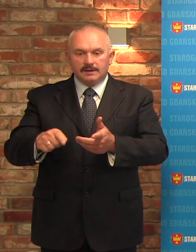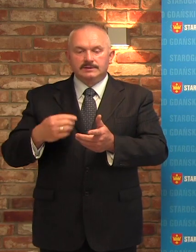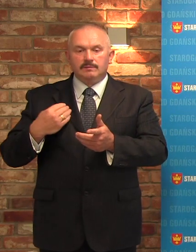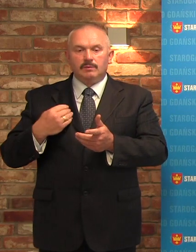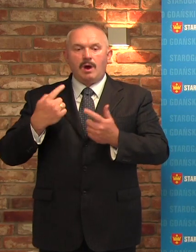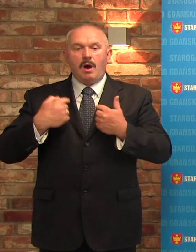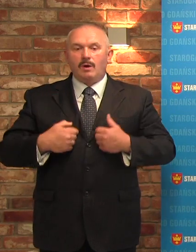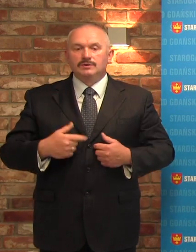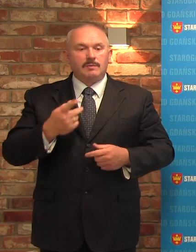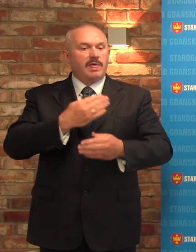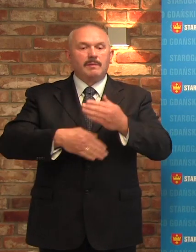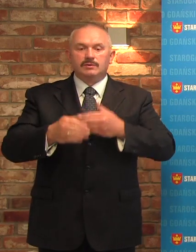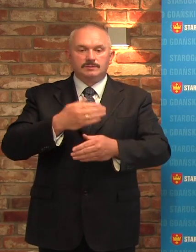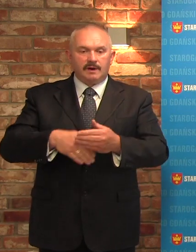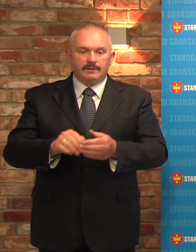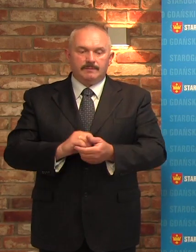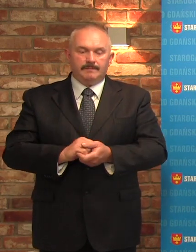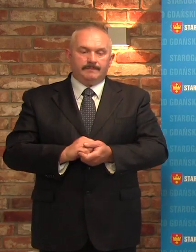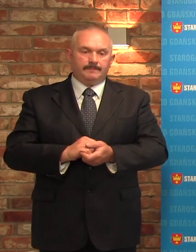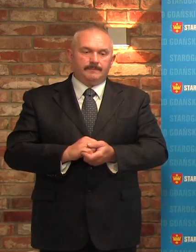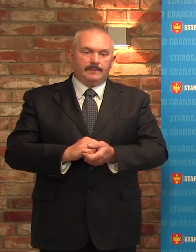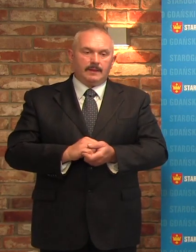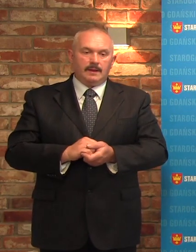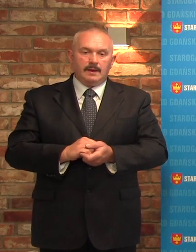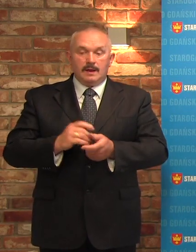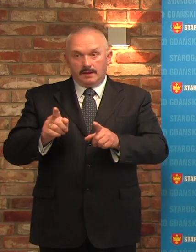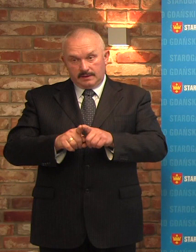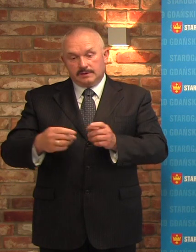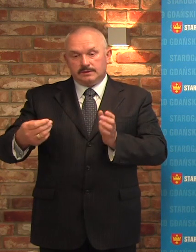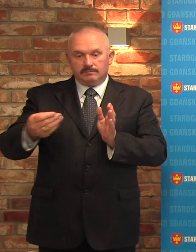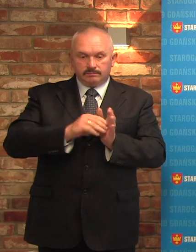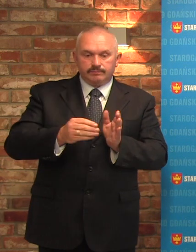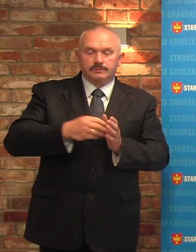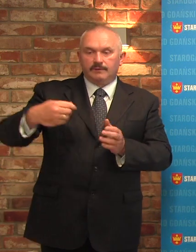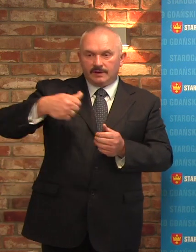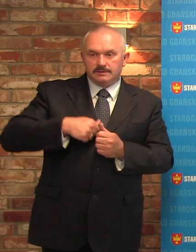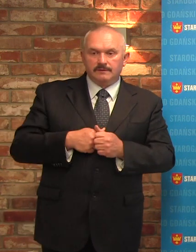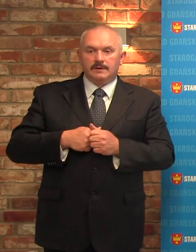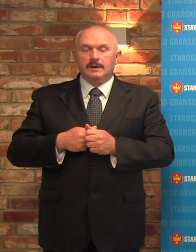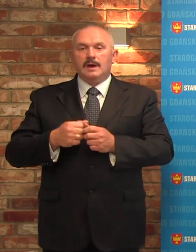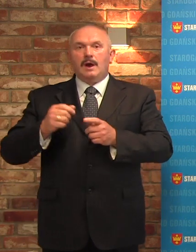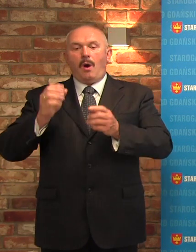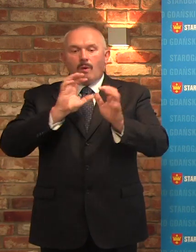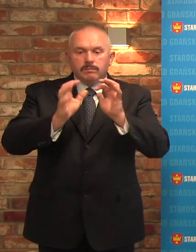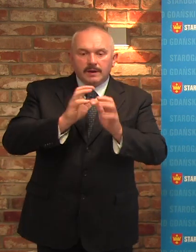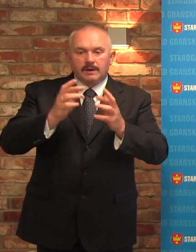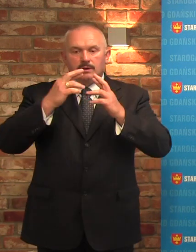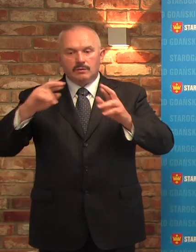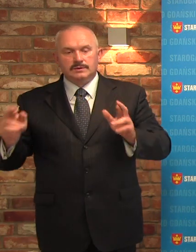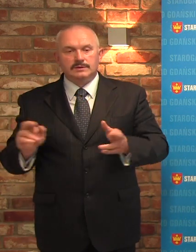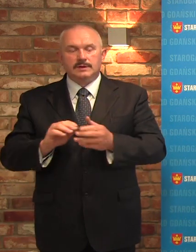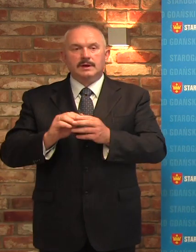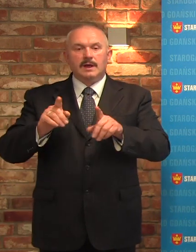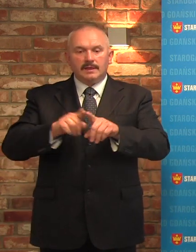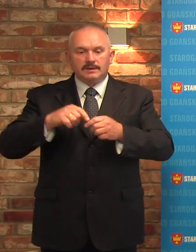osoby niepełnosprawne. Czy wreszcie dofinansowanie oświaty, opieki paliatywnej i tworzenie